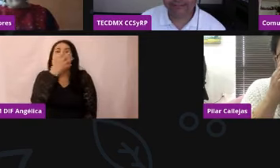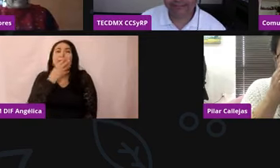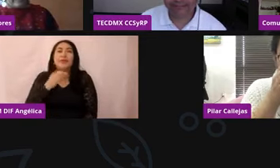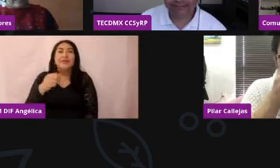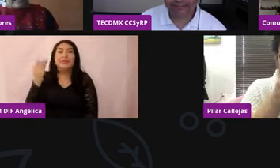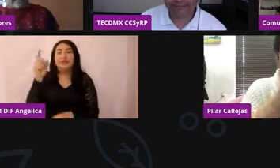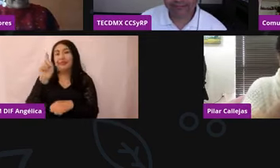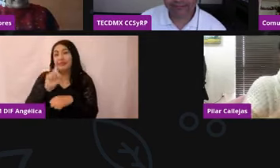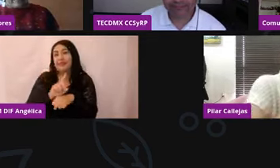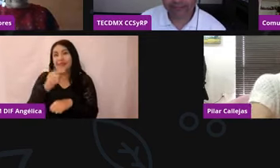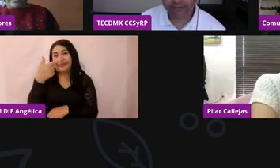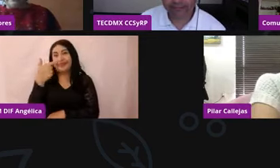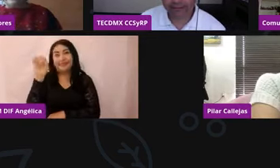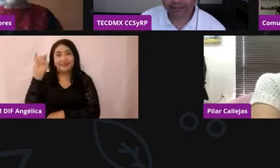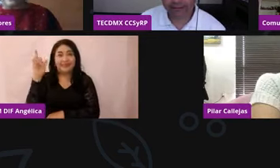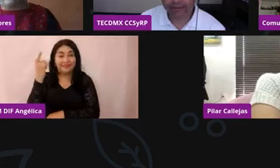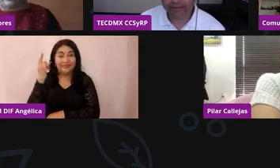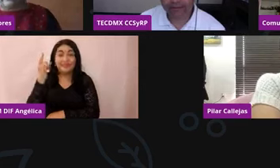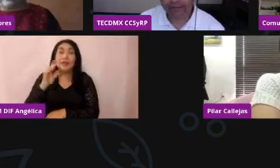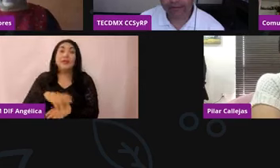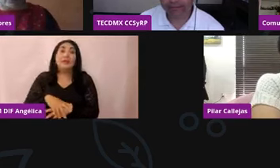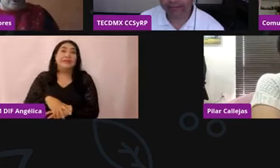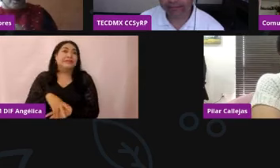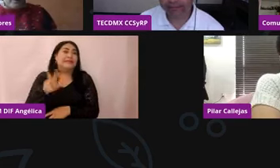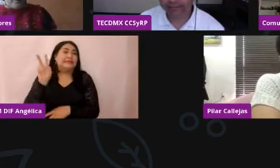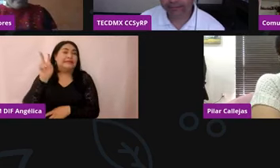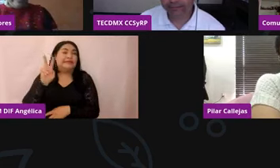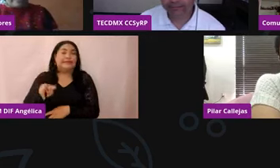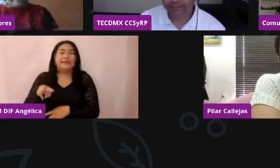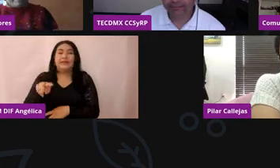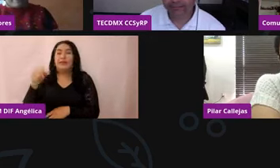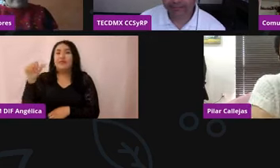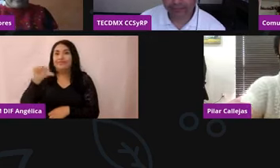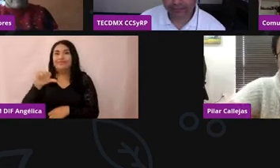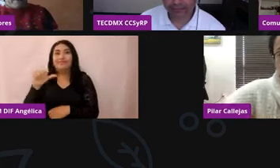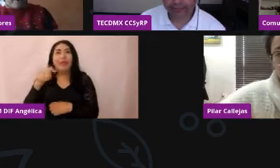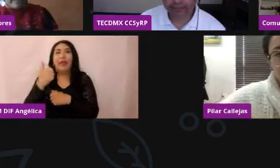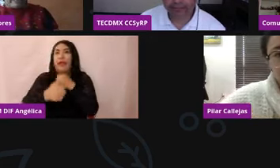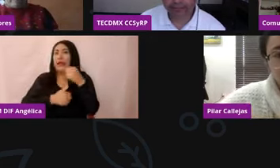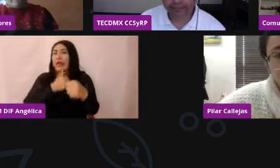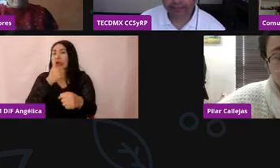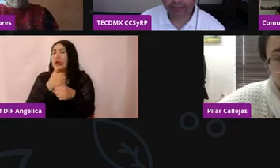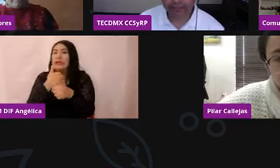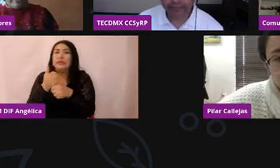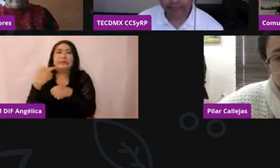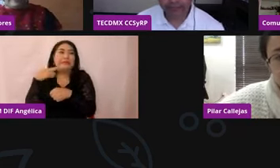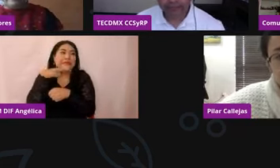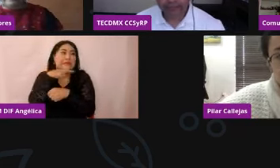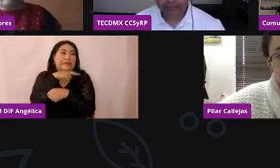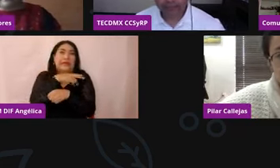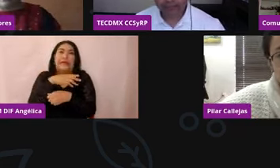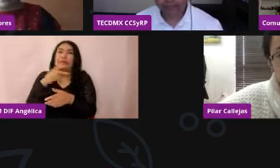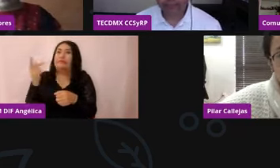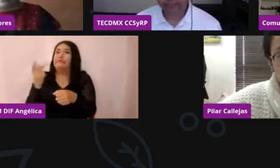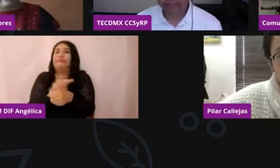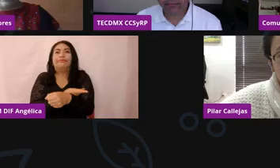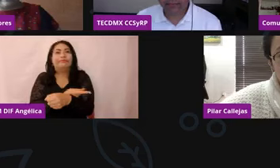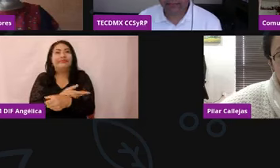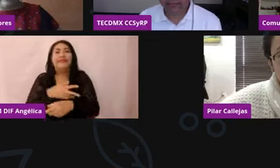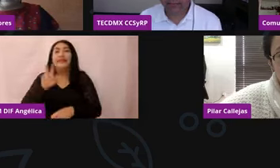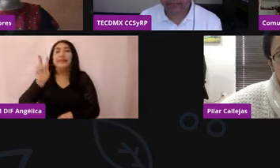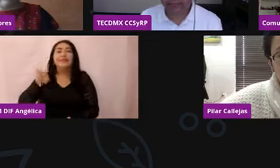Sin lugar a dudas, de verdad que este año se está yendo, pero rapidísimo. Y bueno, muy felices, de verdad,